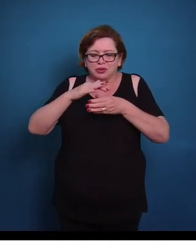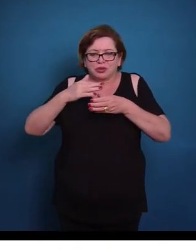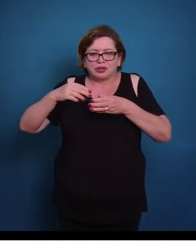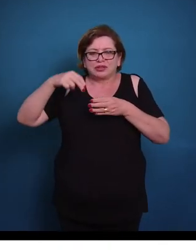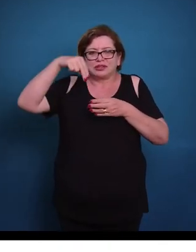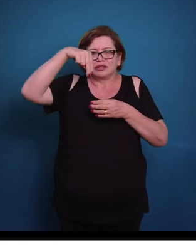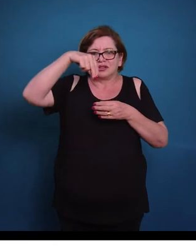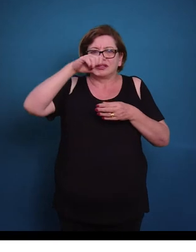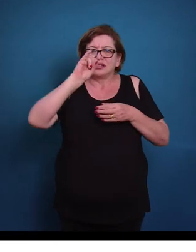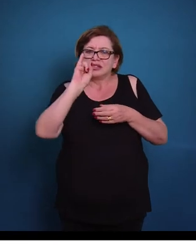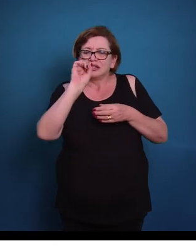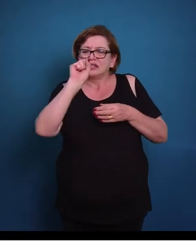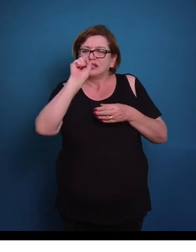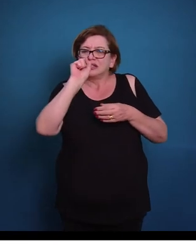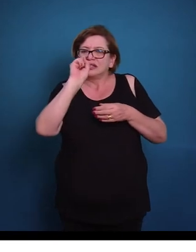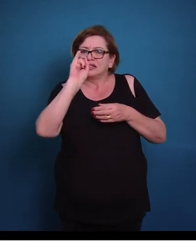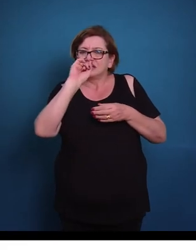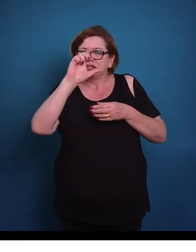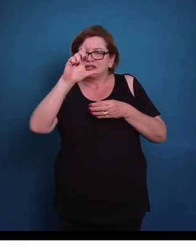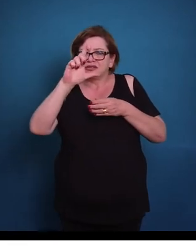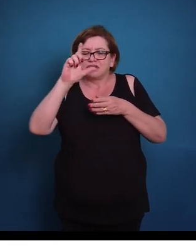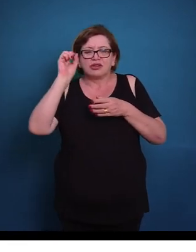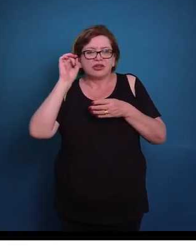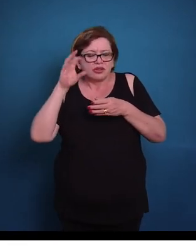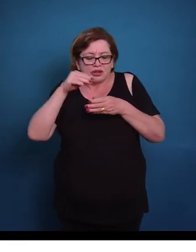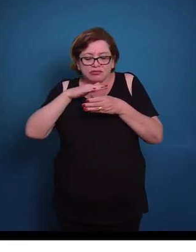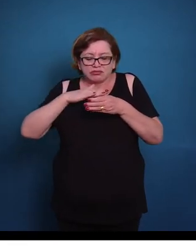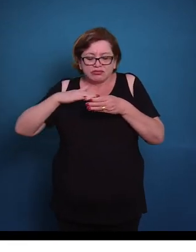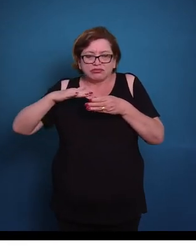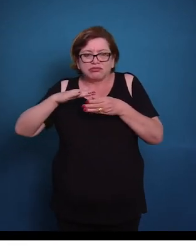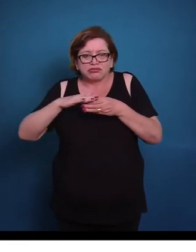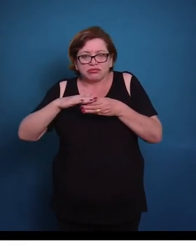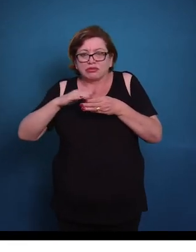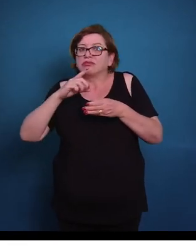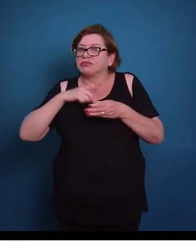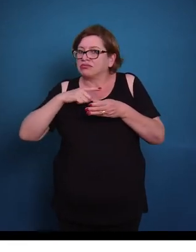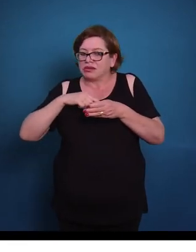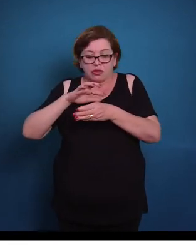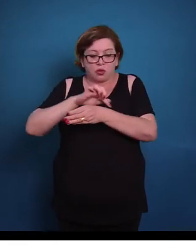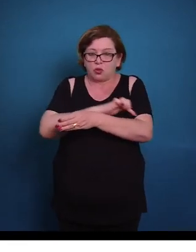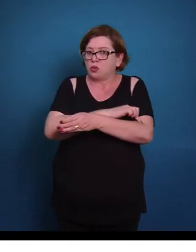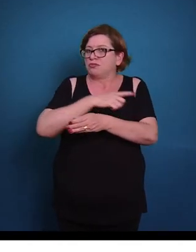no corpo do neurônio, ela não ocorre no axônio.